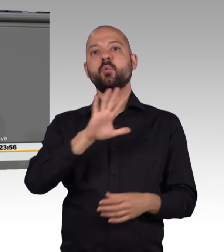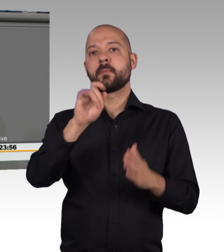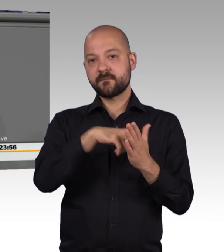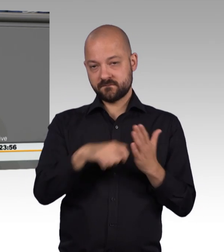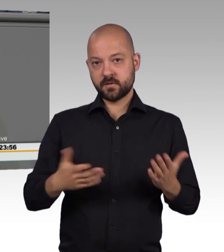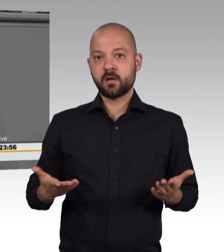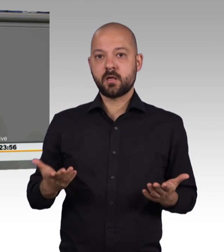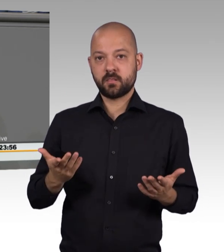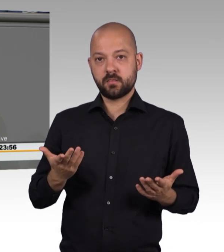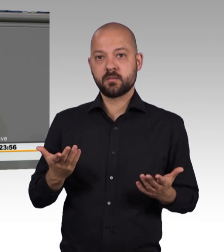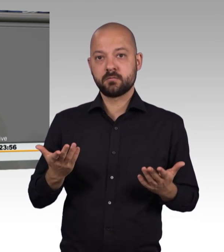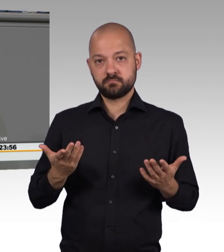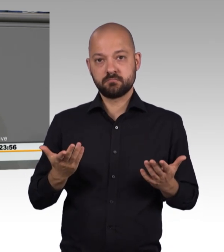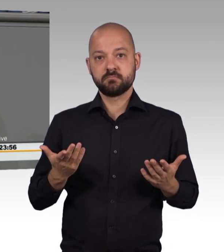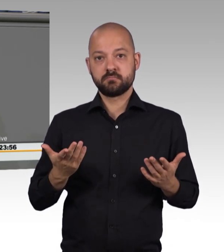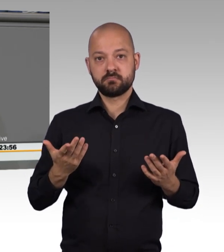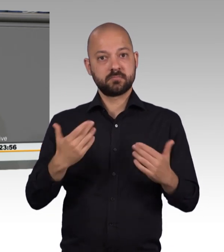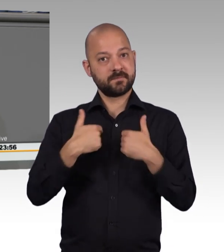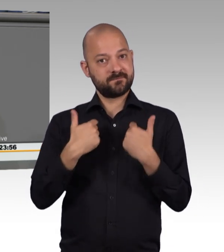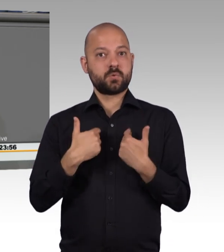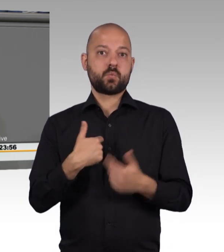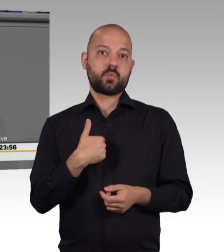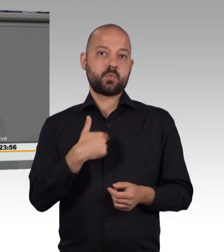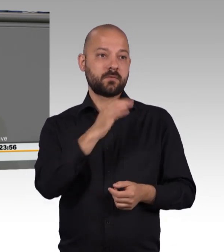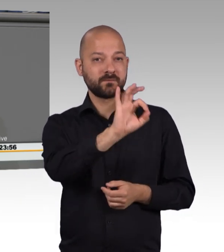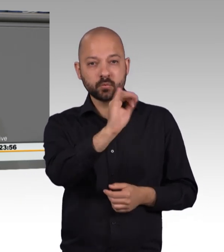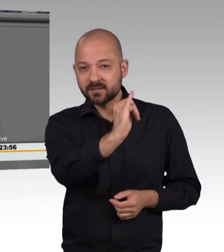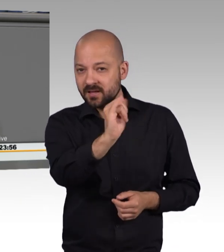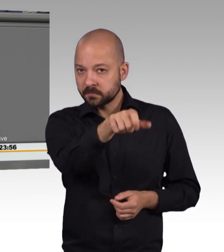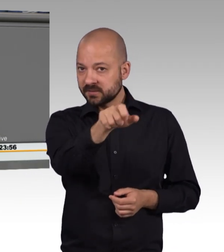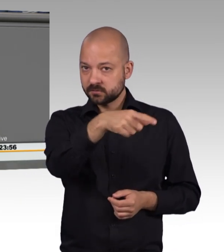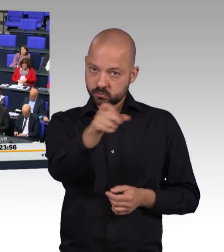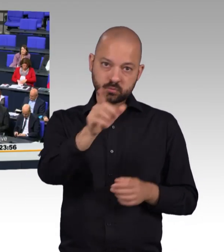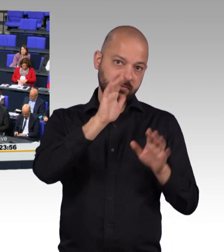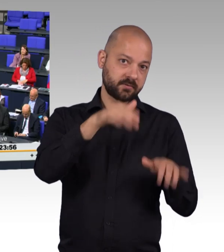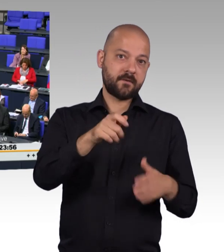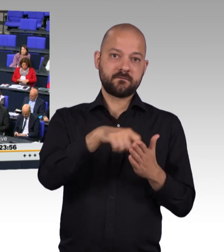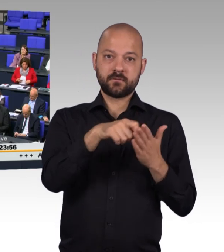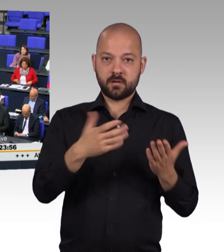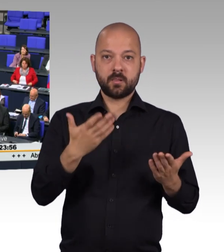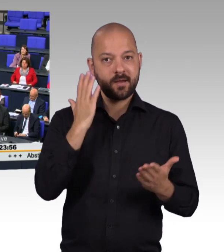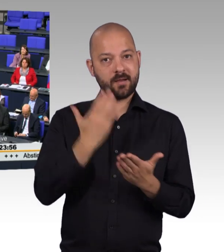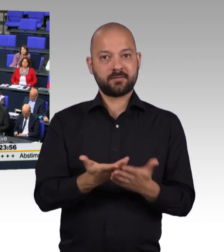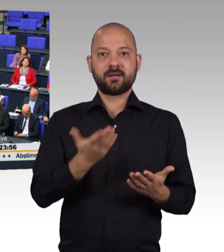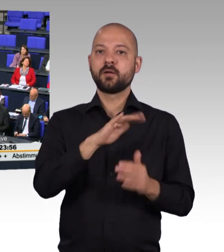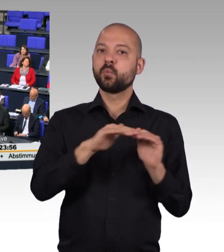Und mich freut es für jede einzelne Person, die jetzt endlich ihr Grundrecht und ihr Bürgerrecht